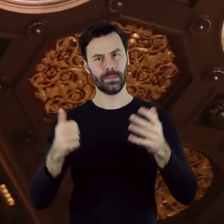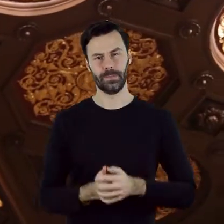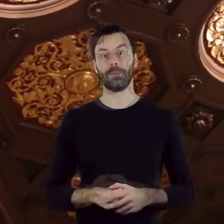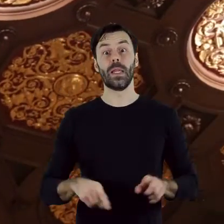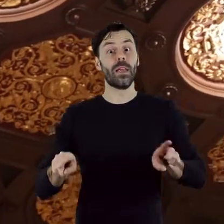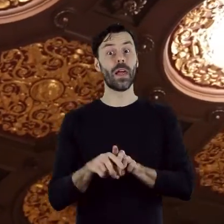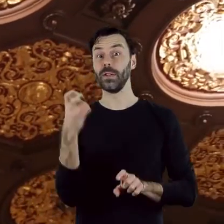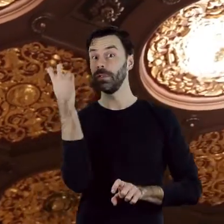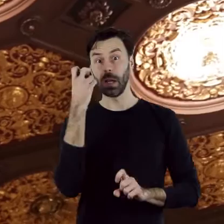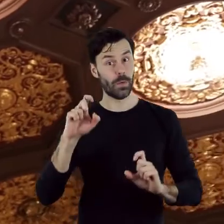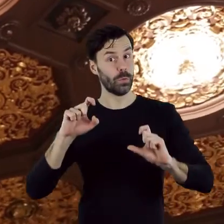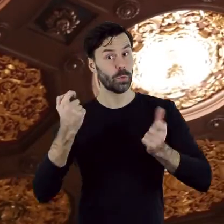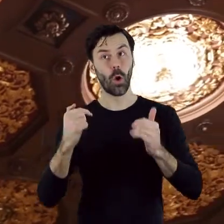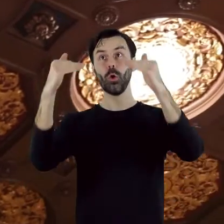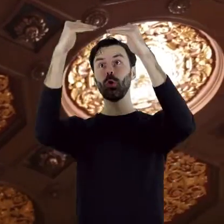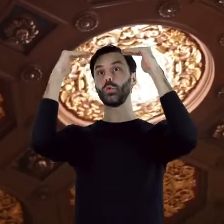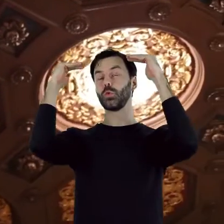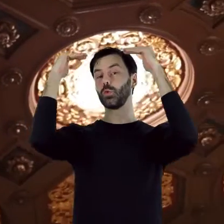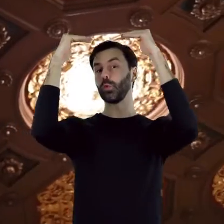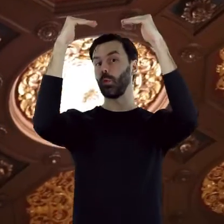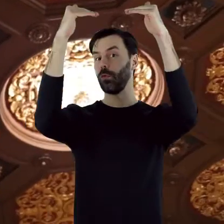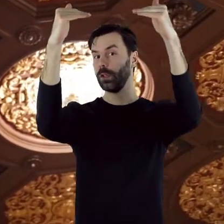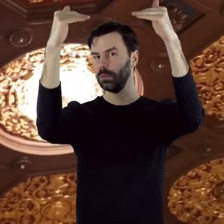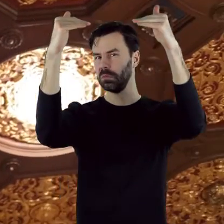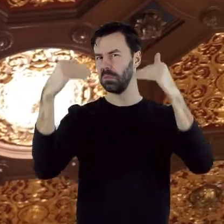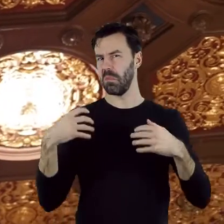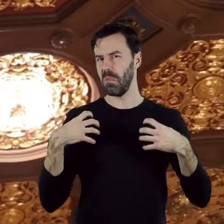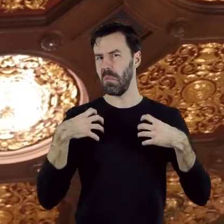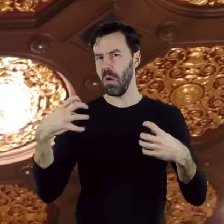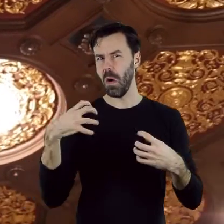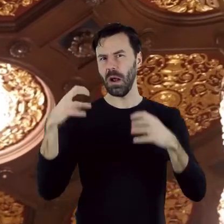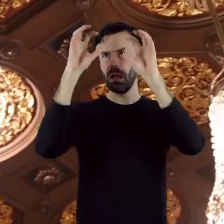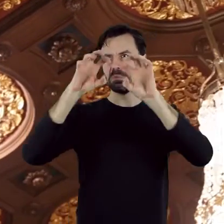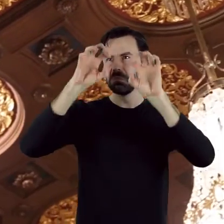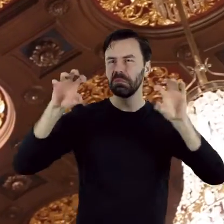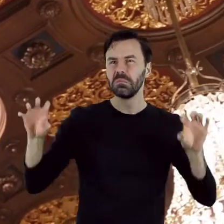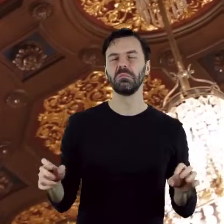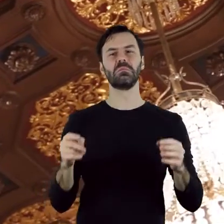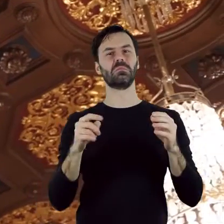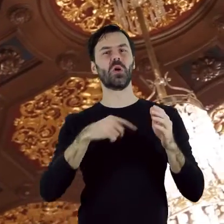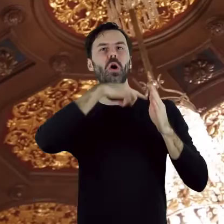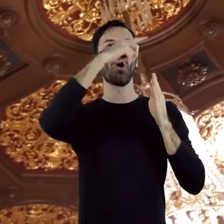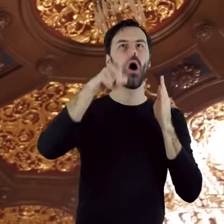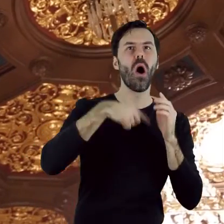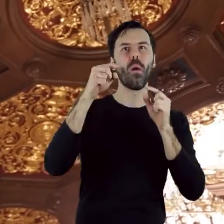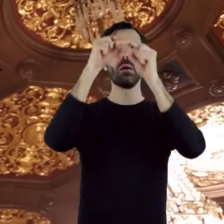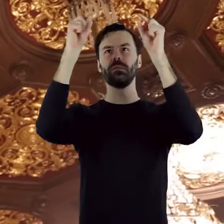zasługuje również niezwykle bogato dekorowany sufit, skomponowany z okrągłych i ośmiokątnych